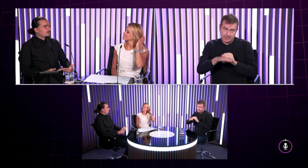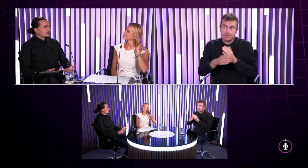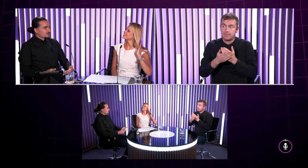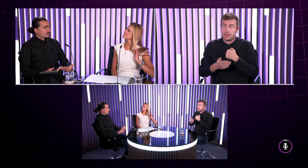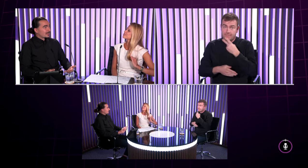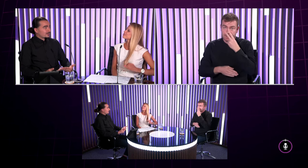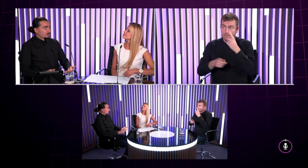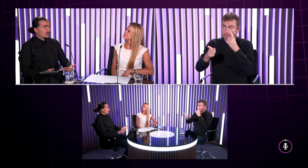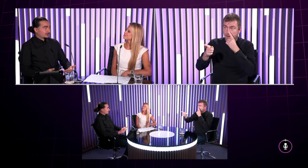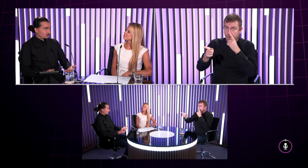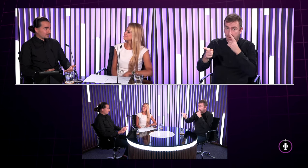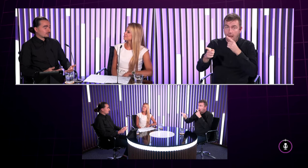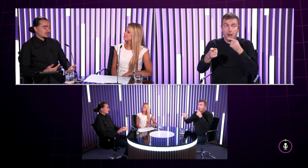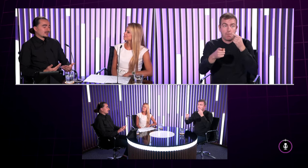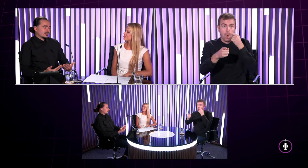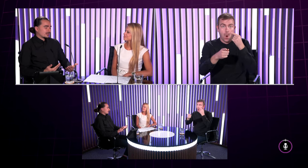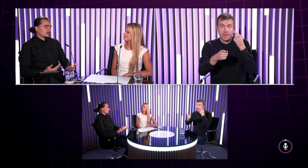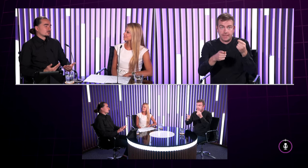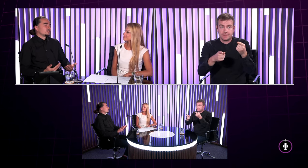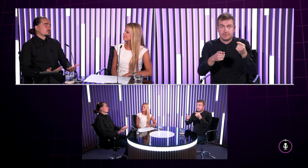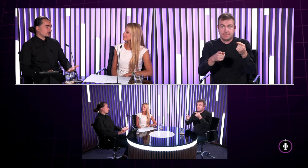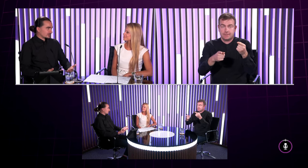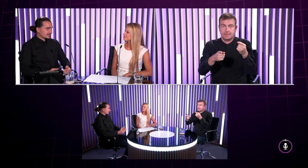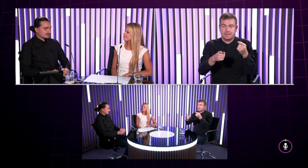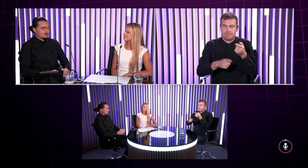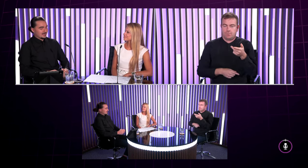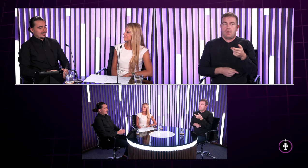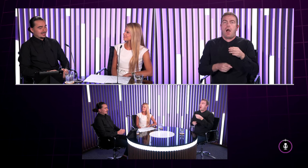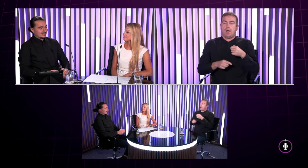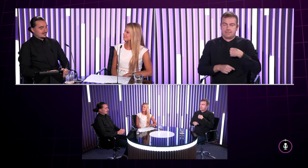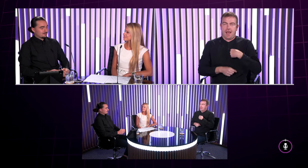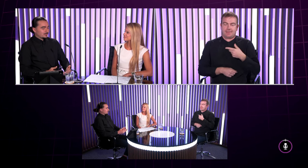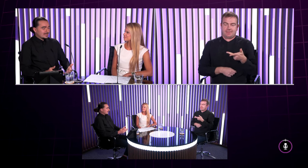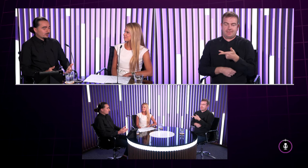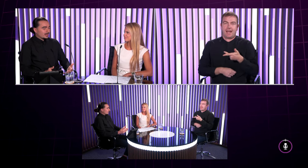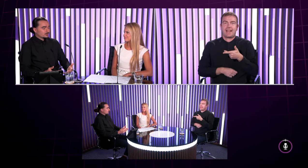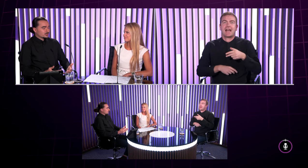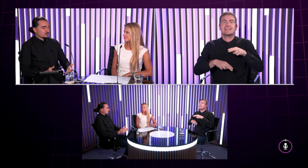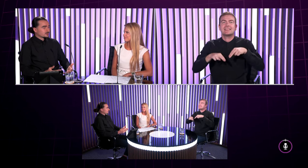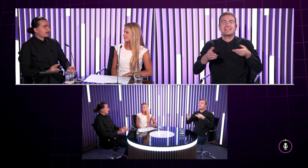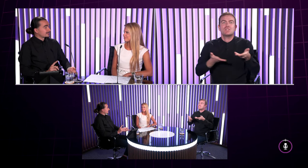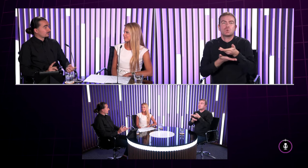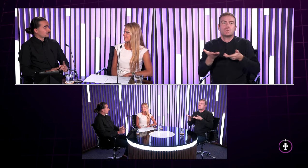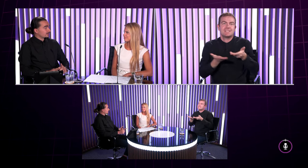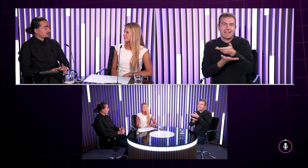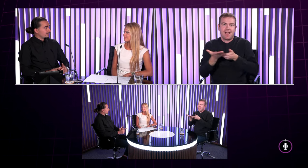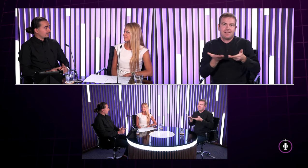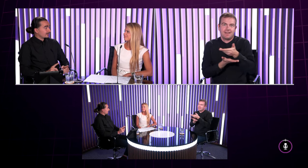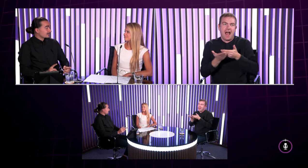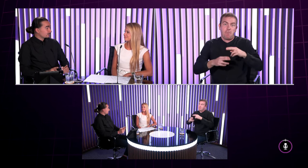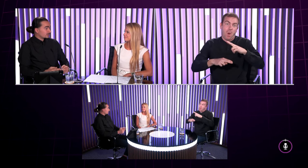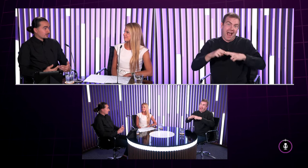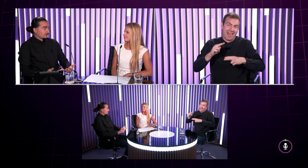že mamina alebo odsino že prehrávajú tú hádku alebo že nejaký teda náš našu diskusiu to teraz nazvem tak pre nich je to najjednoduše čo môžu spraviť len sa otočiť